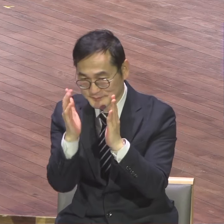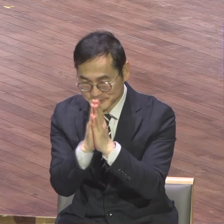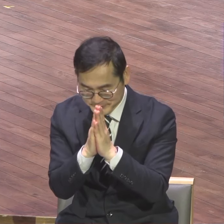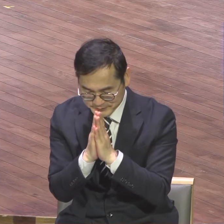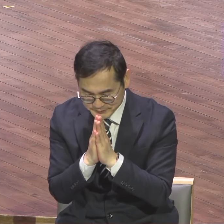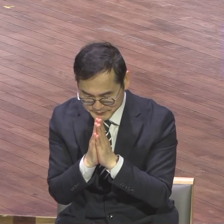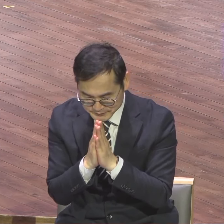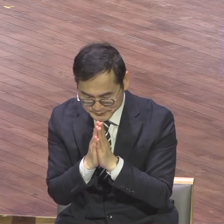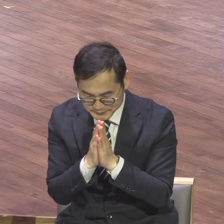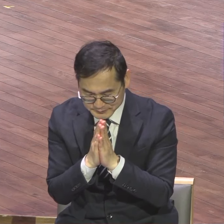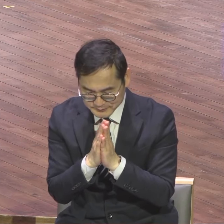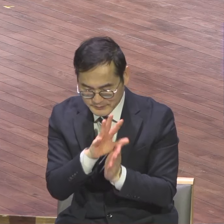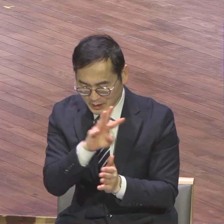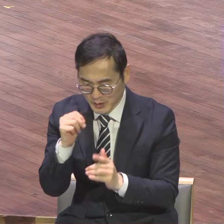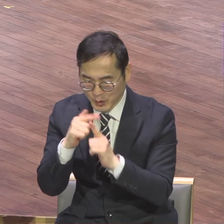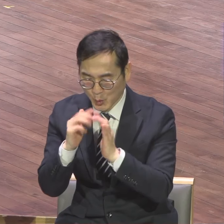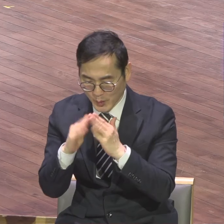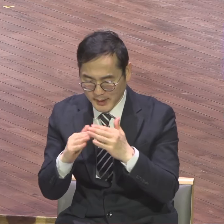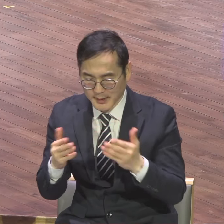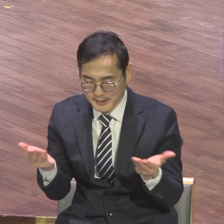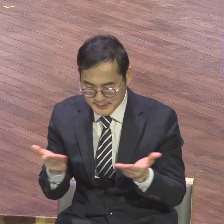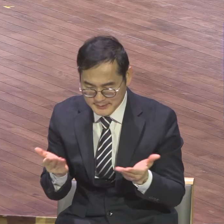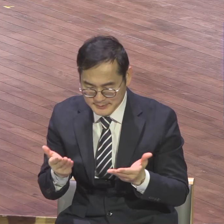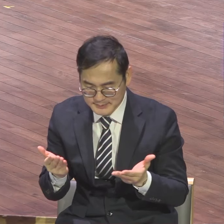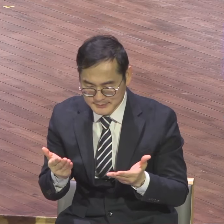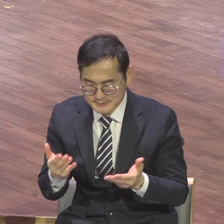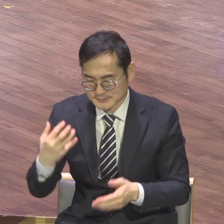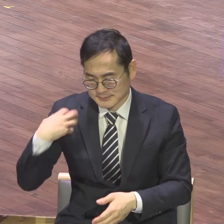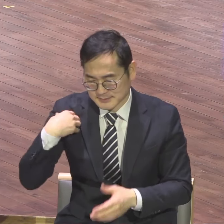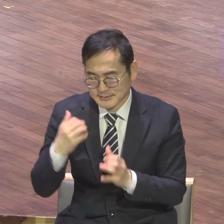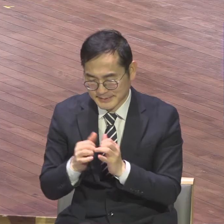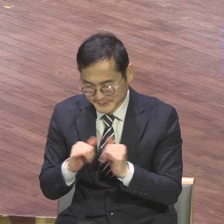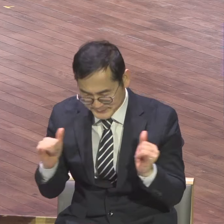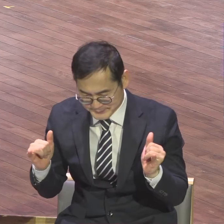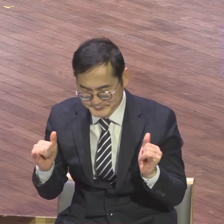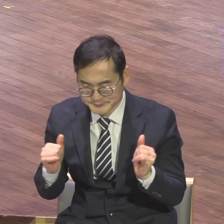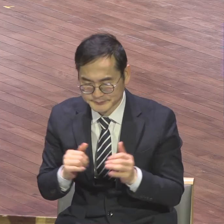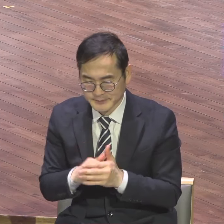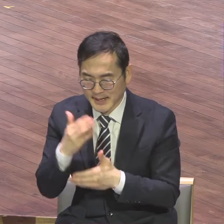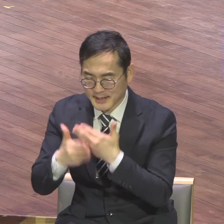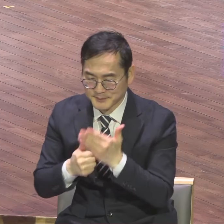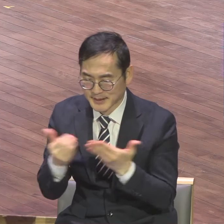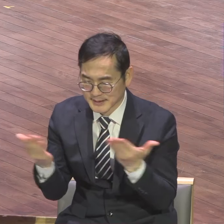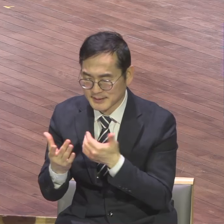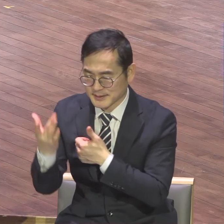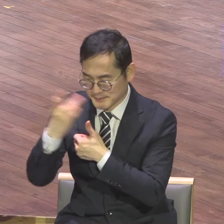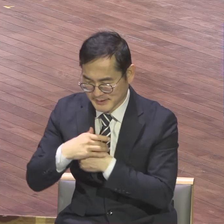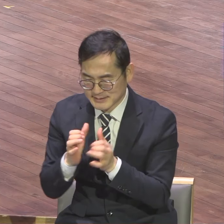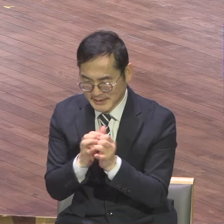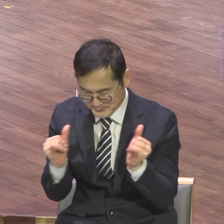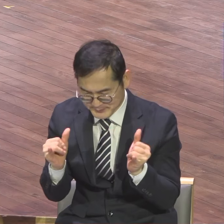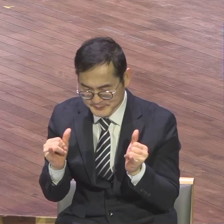우리 직군자들 특별히 2024년 하나님께서 부르신 이 정직이들 하나님이 원하신 자를 부르신